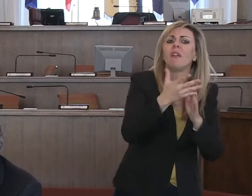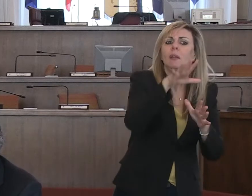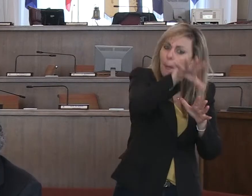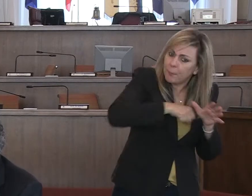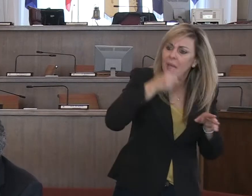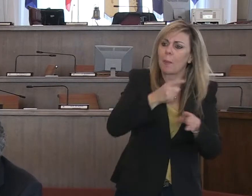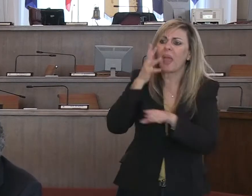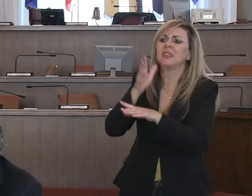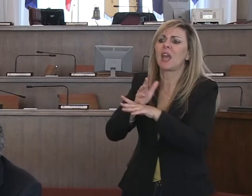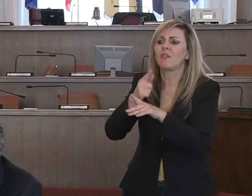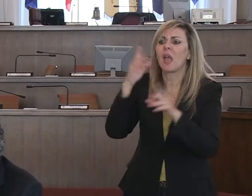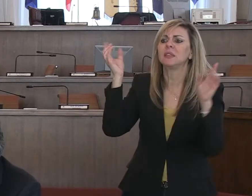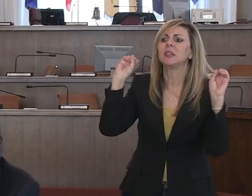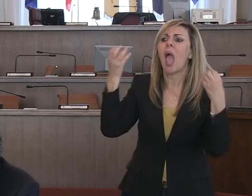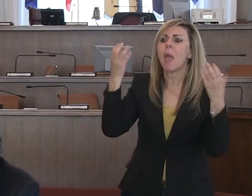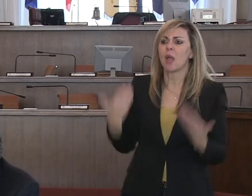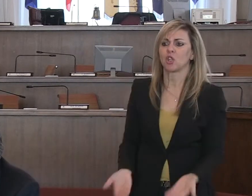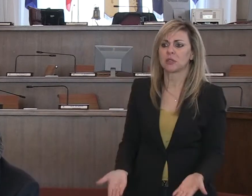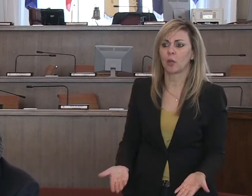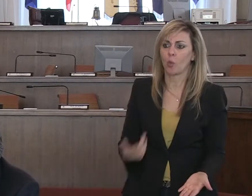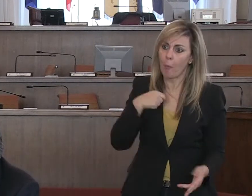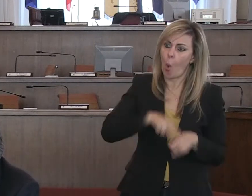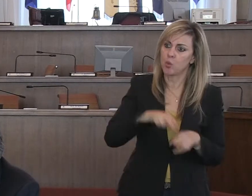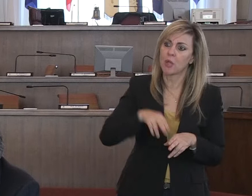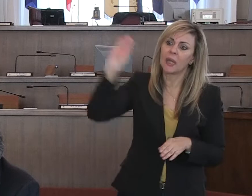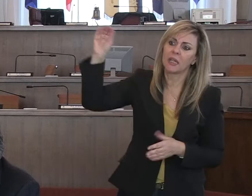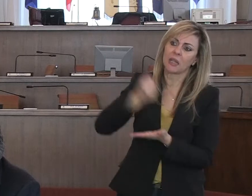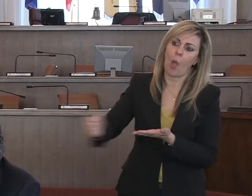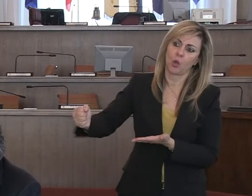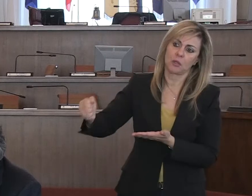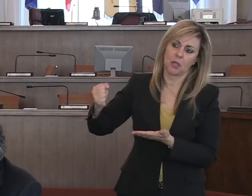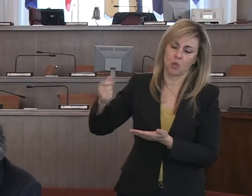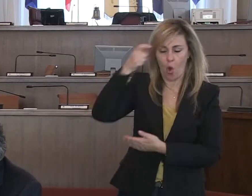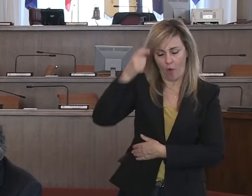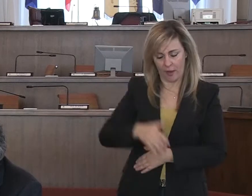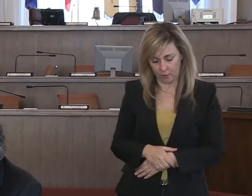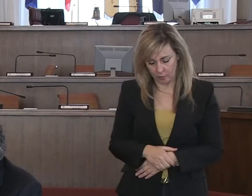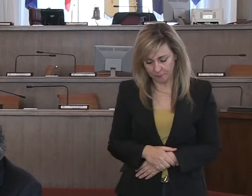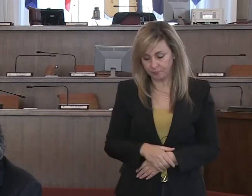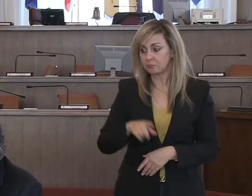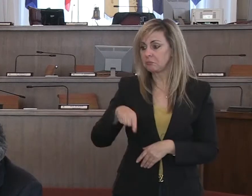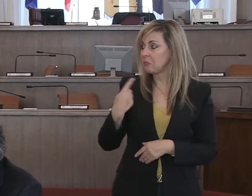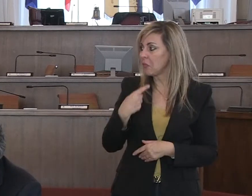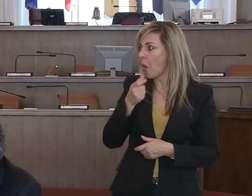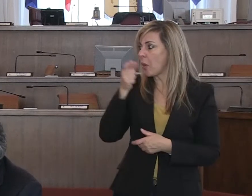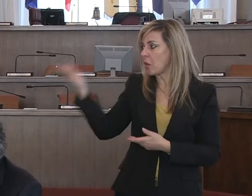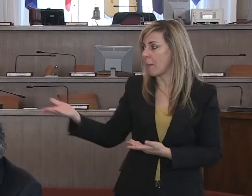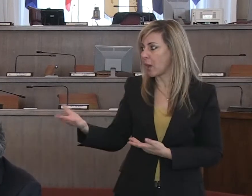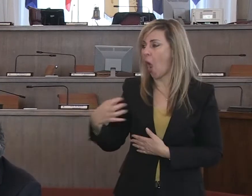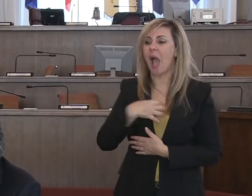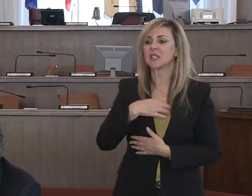all'emergenza attuale. Dare la parola anche agli assessori Fioretti e poi al sottosegretore D'Annuntis per dare anche loro